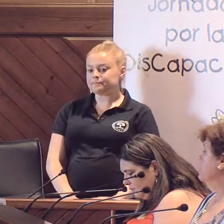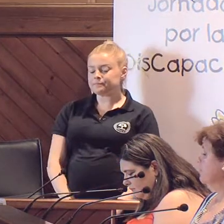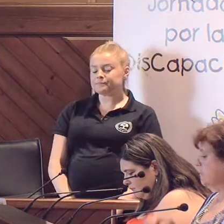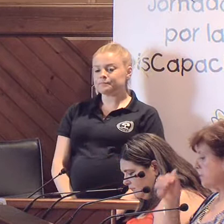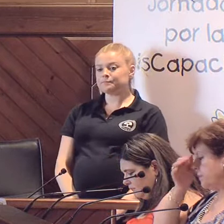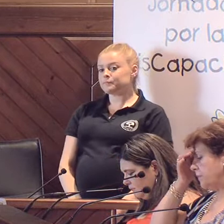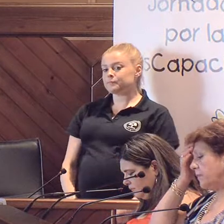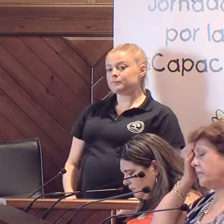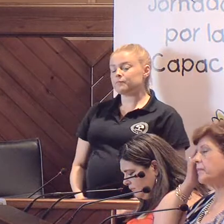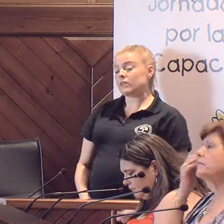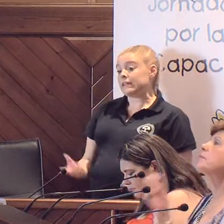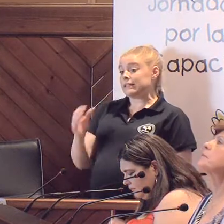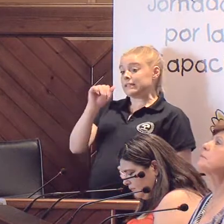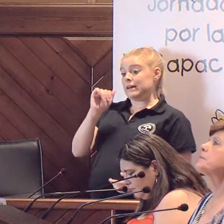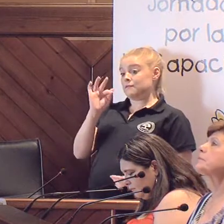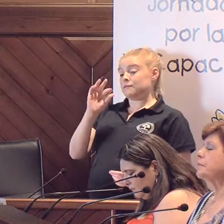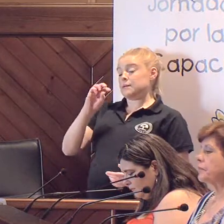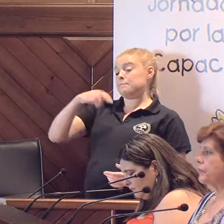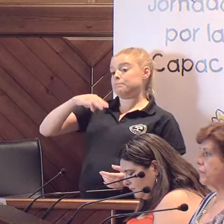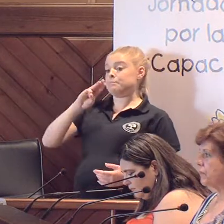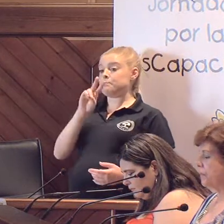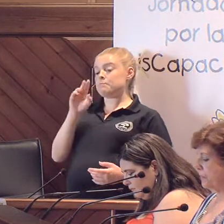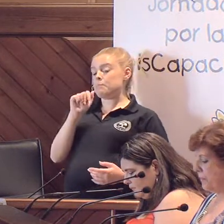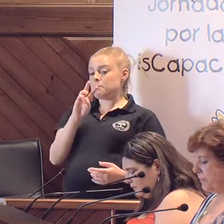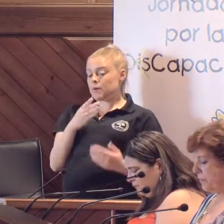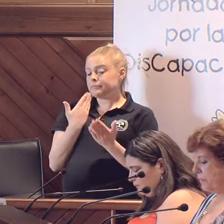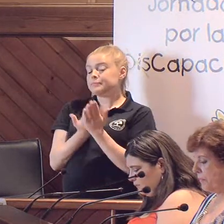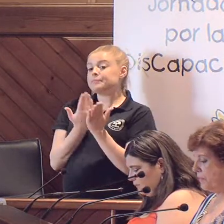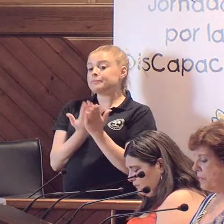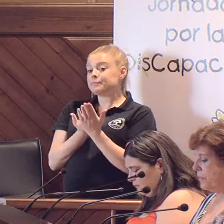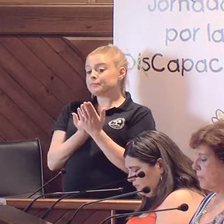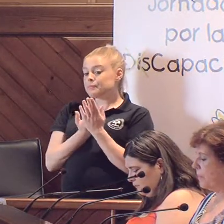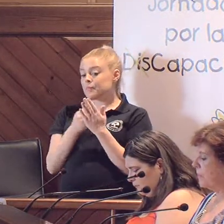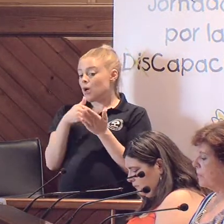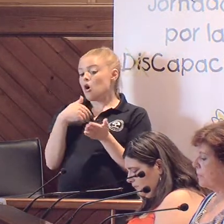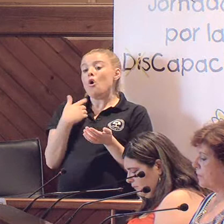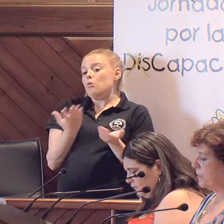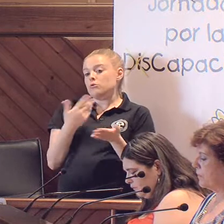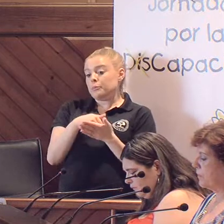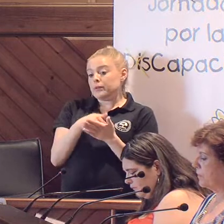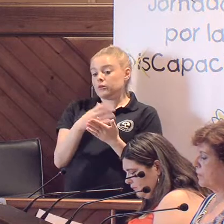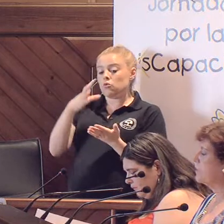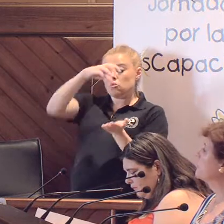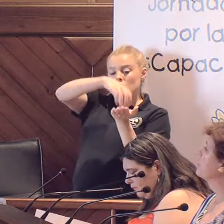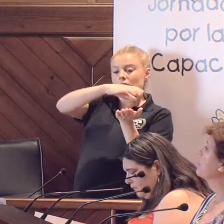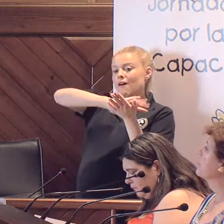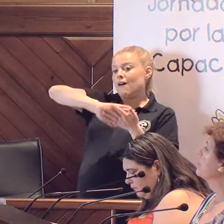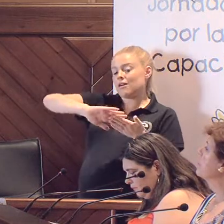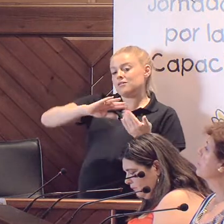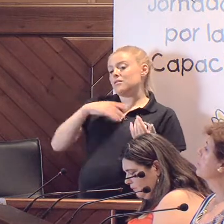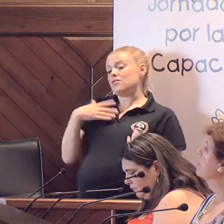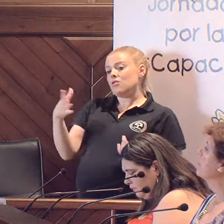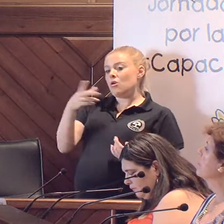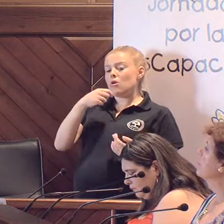Por parte de Afenbar, lo que nos solicitaban, lo que nos proponían era la cesión de un local gratuito. Ellos tienen